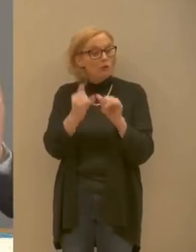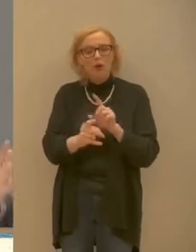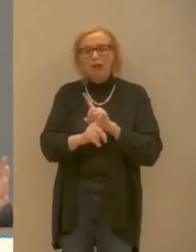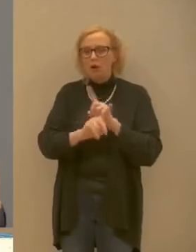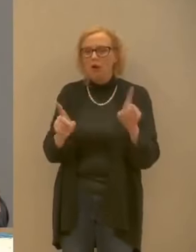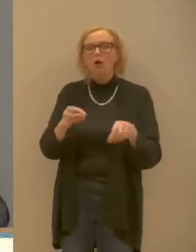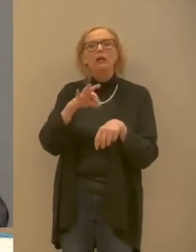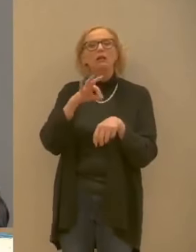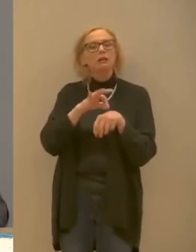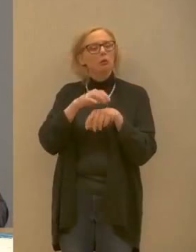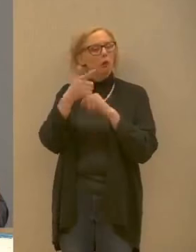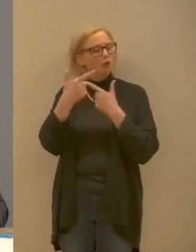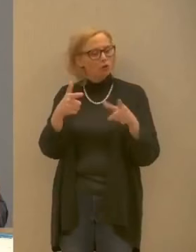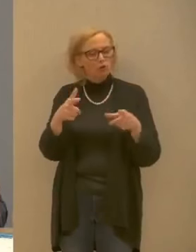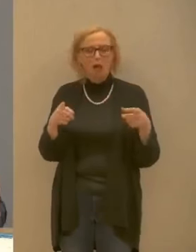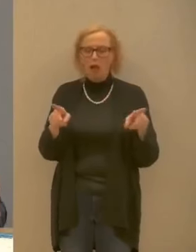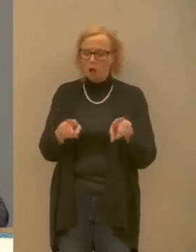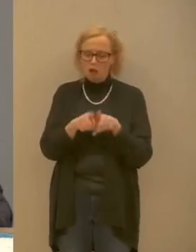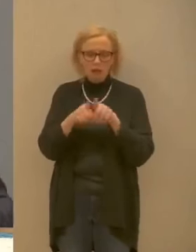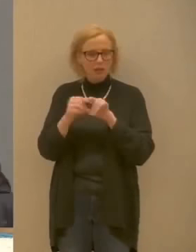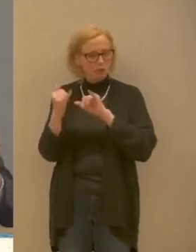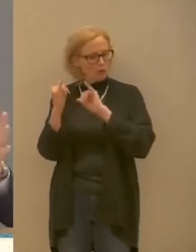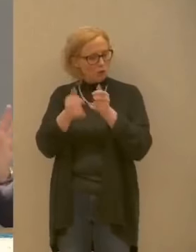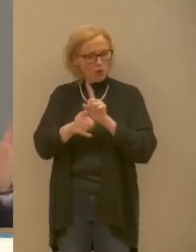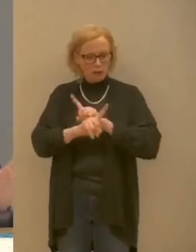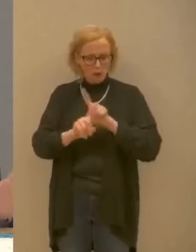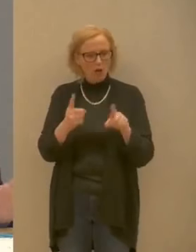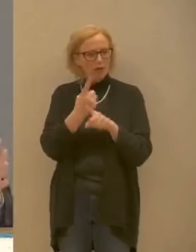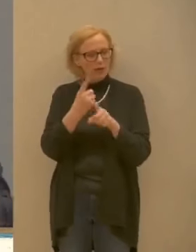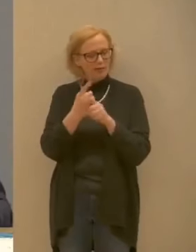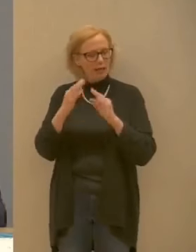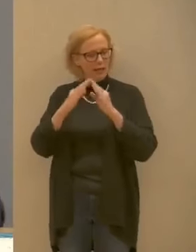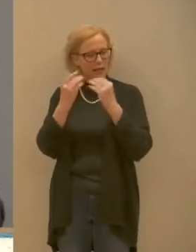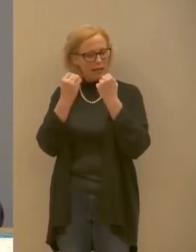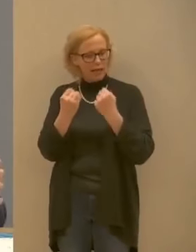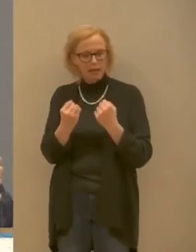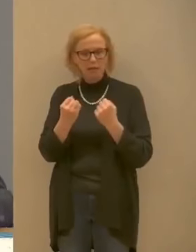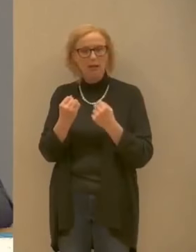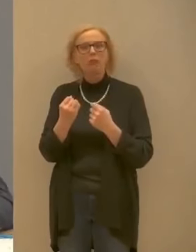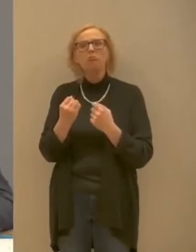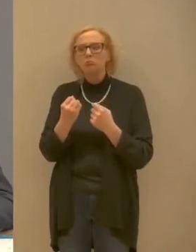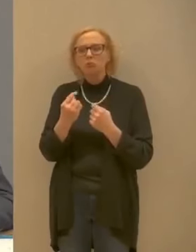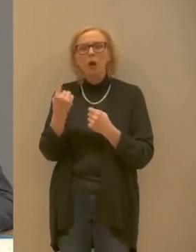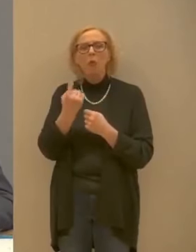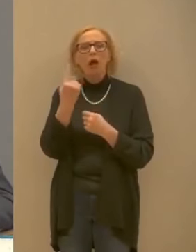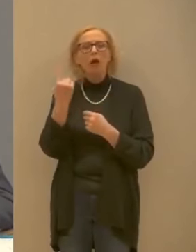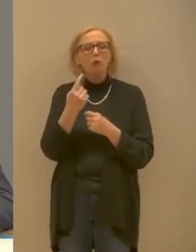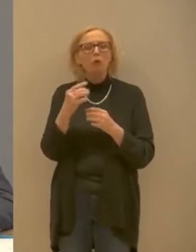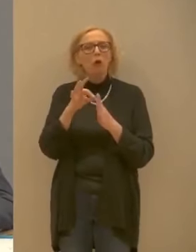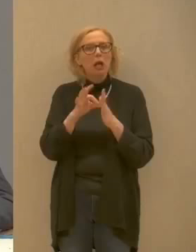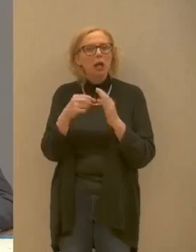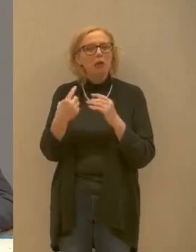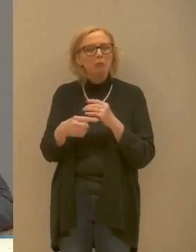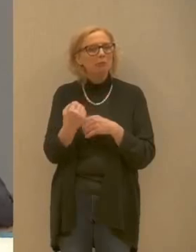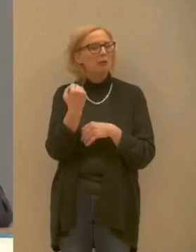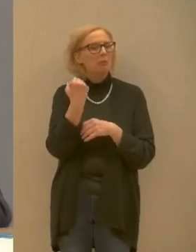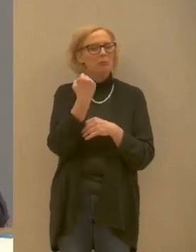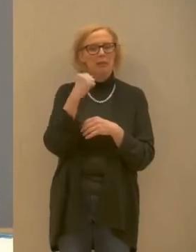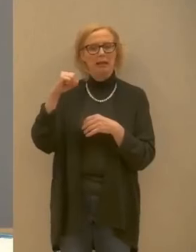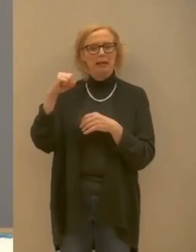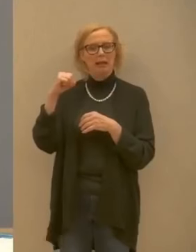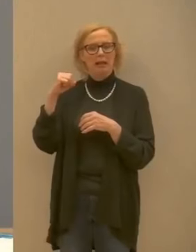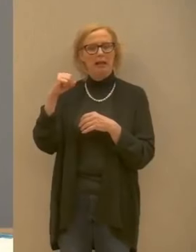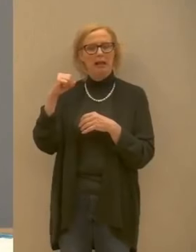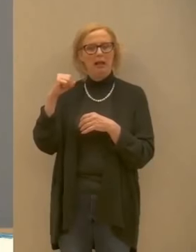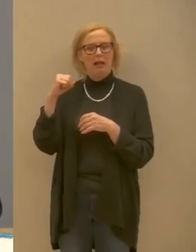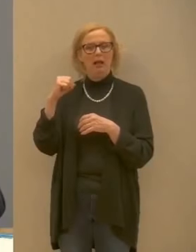anche se diciamo non è malato lei stia in quarantena bene siccome qualcuno non rispetta le regole di stare in quarantena il